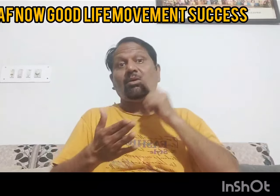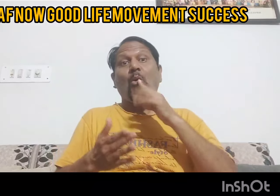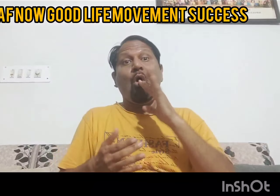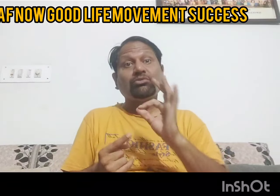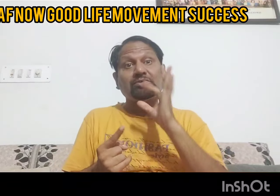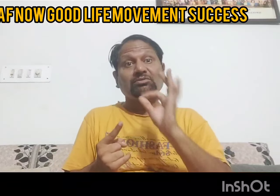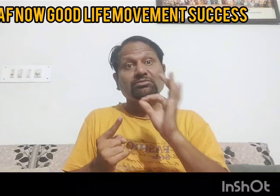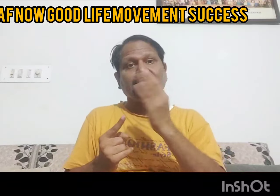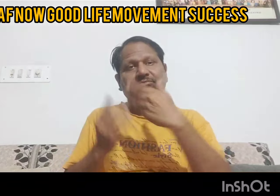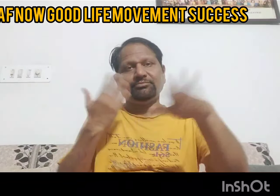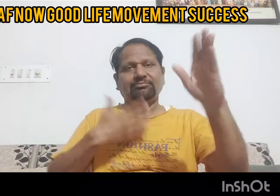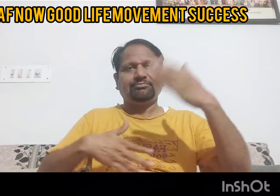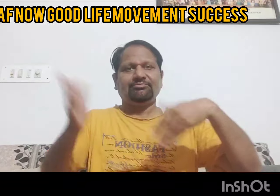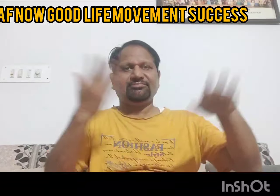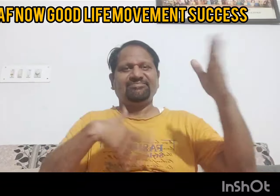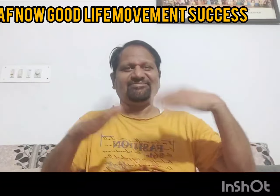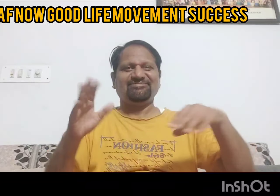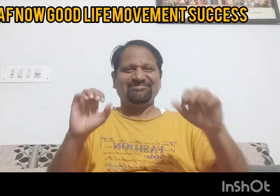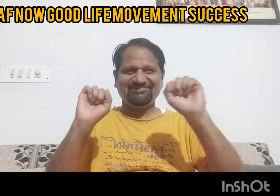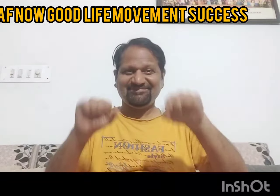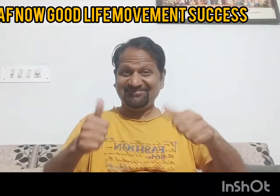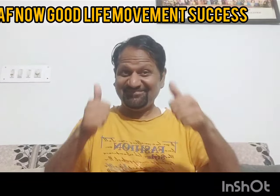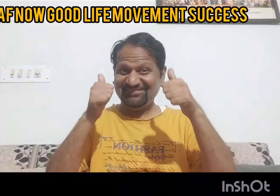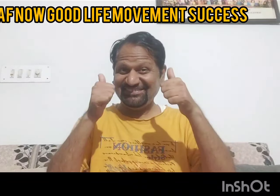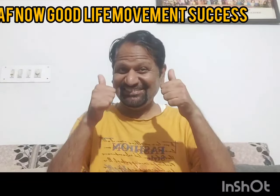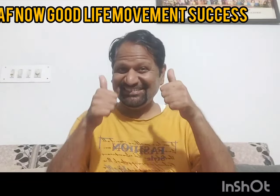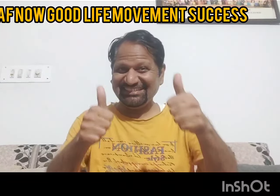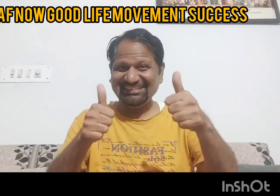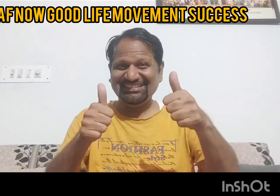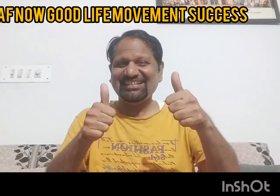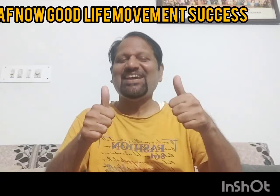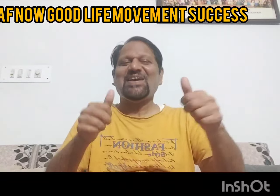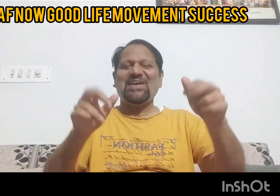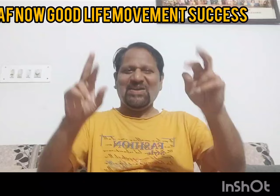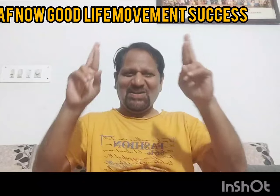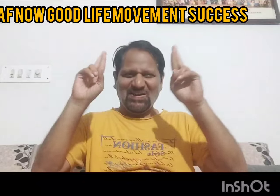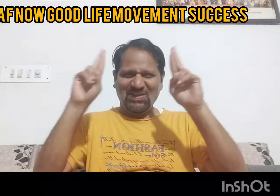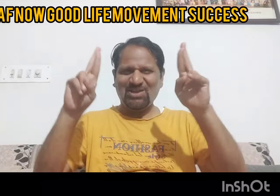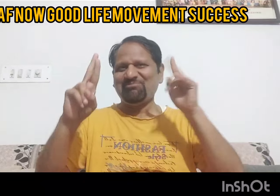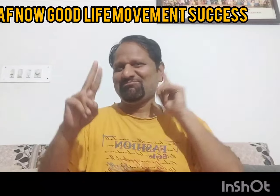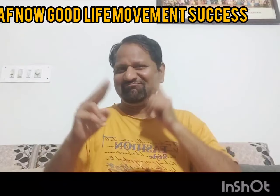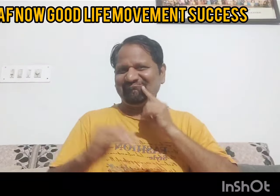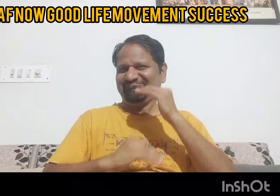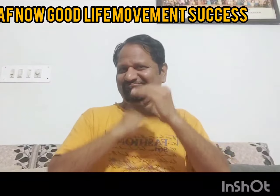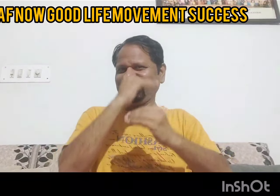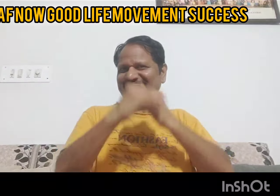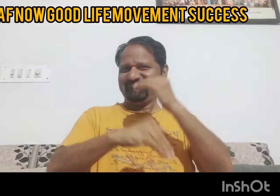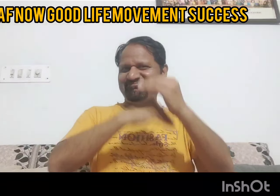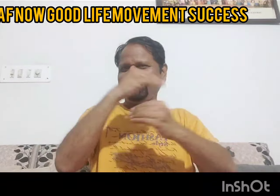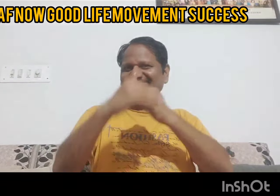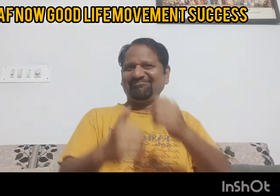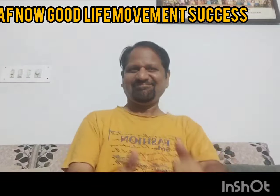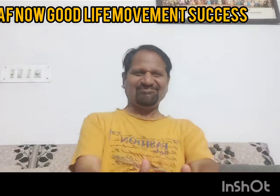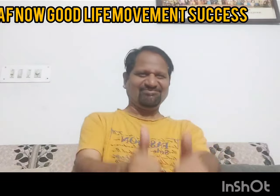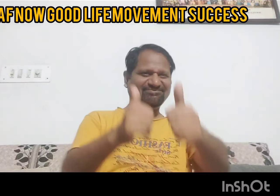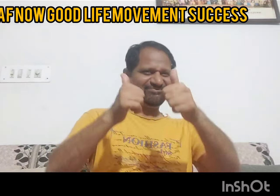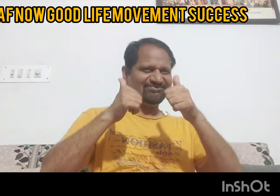उनको हड़वाएं और जो वास्तवीक रूप से मुख बदिर उनकी नोक्री लगाना है दोस्तो और मुझे आशा है कि हमारी तरक्की